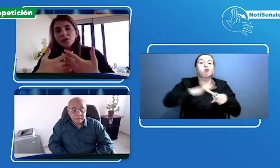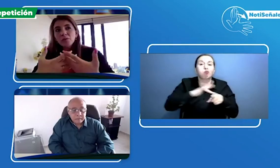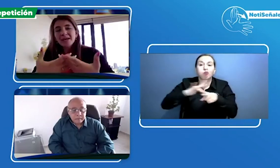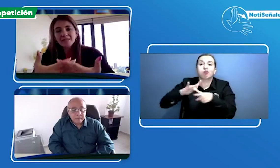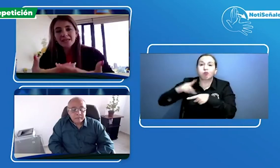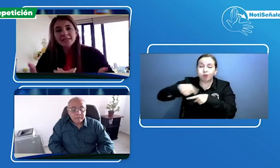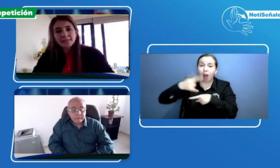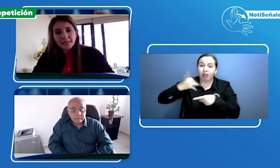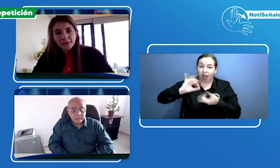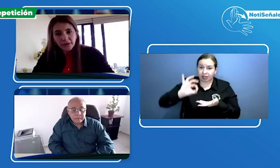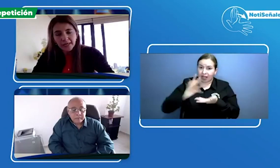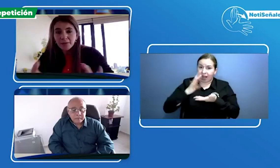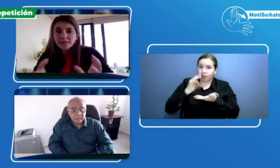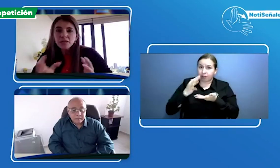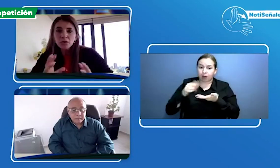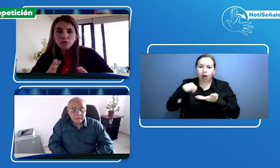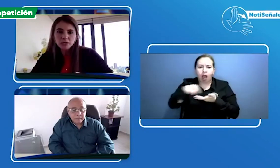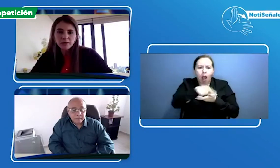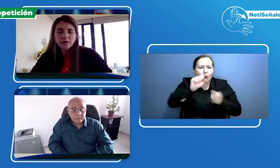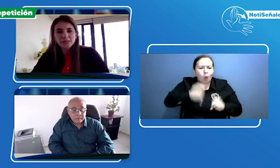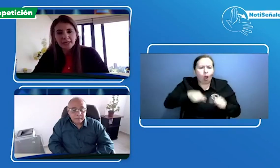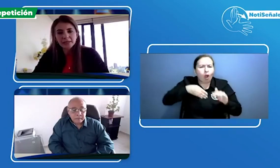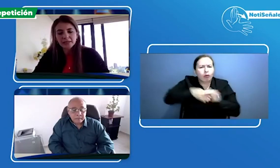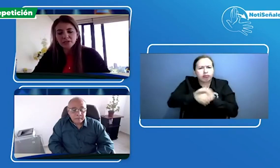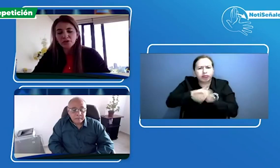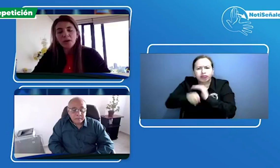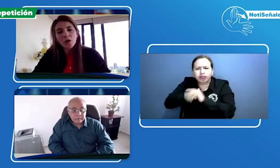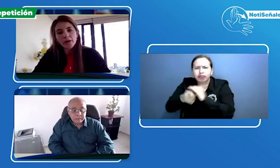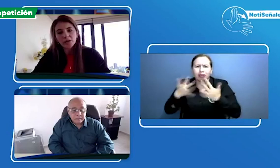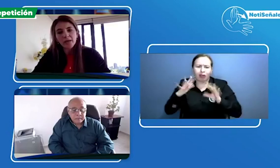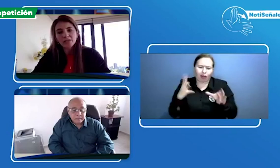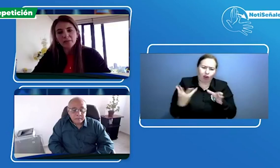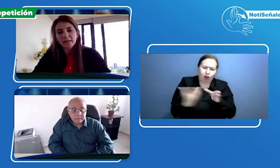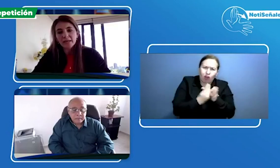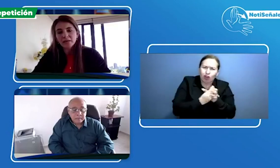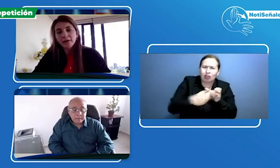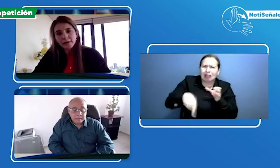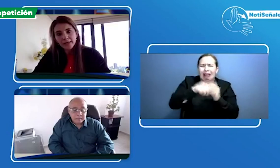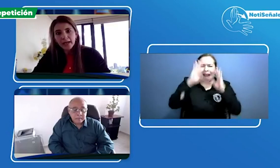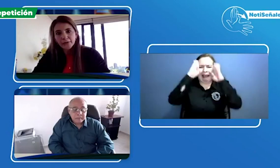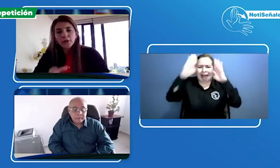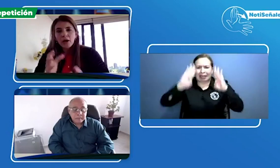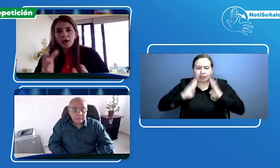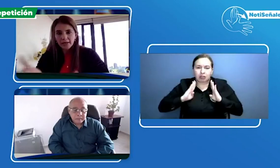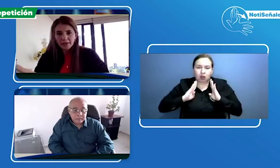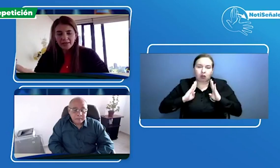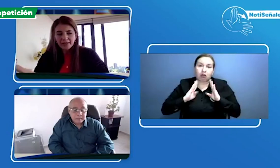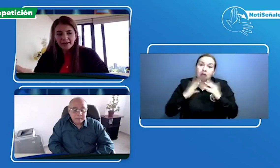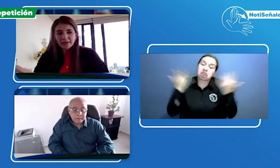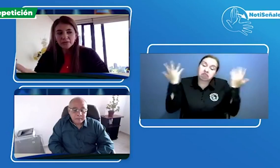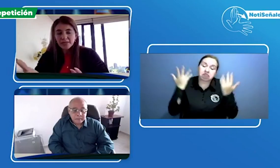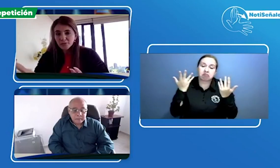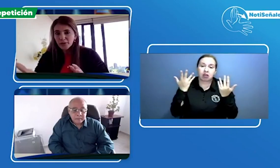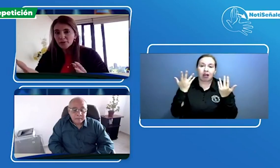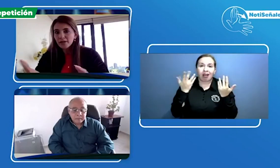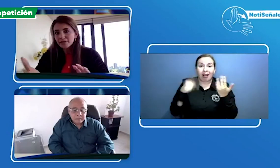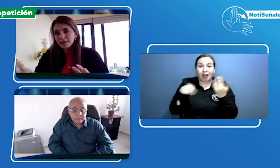más accesible y más inclusiva nuestra atención mejorando la experiencia. y claro ahora que ustedes tuvieron hace